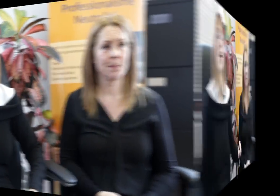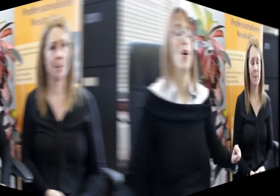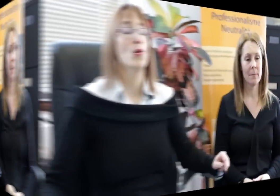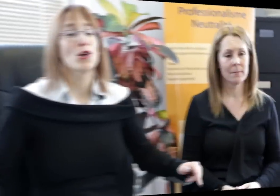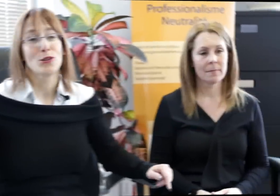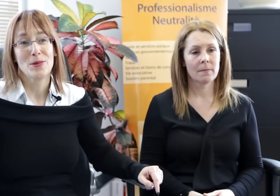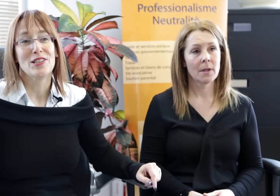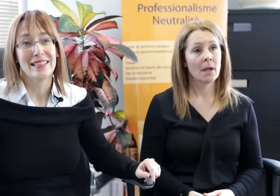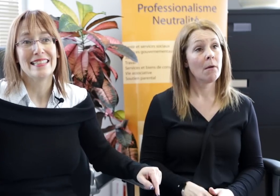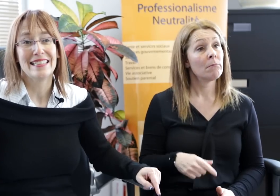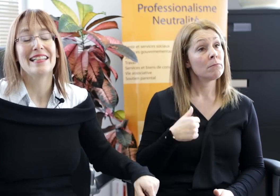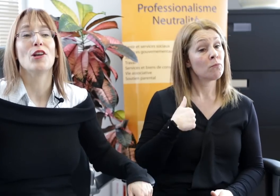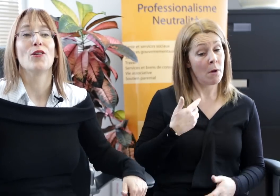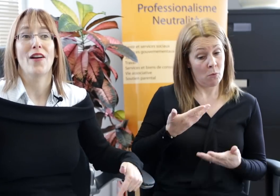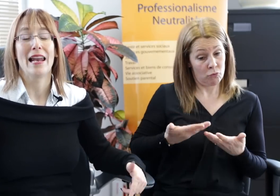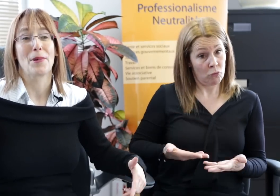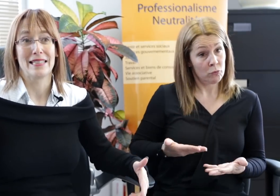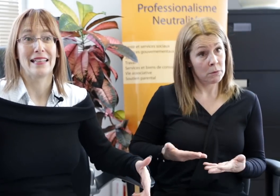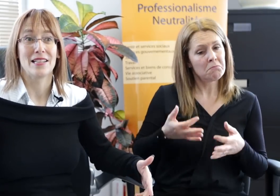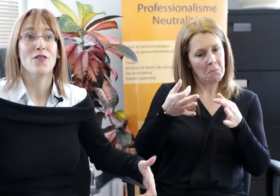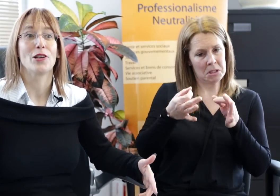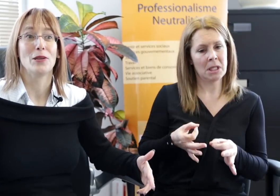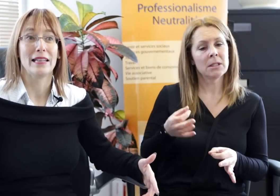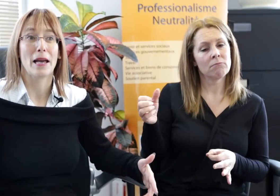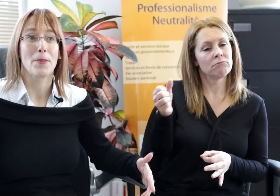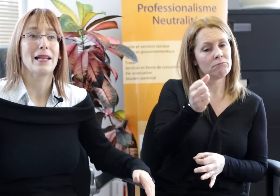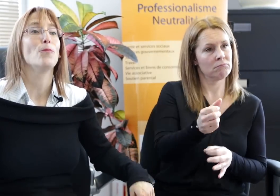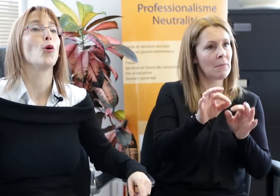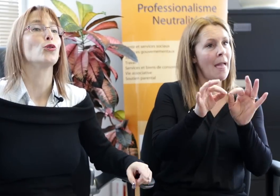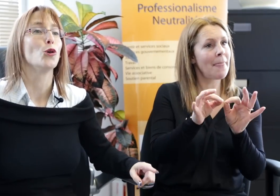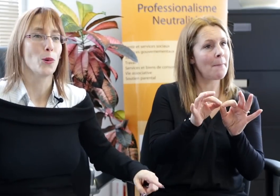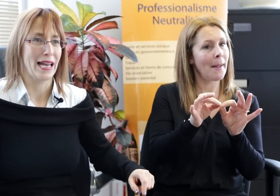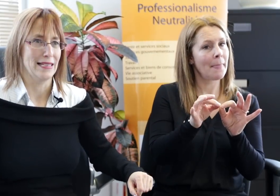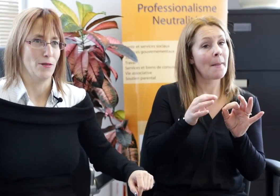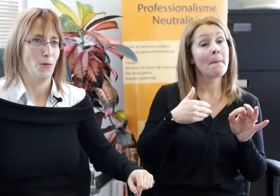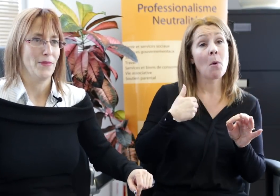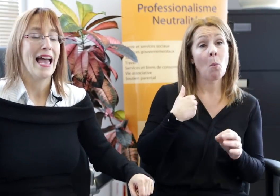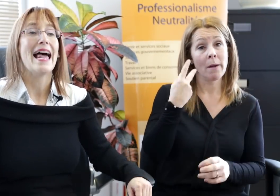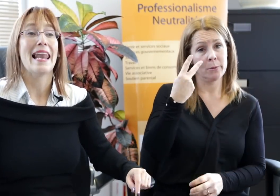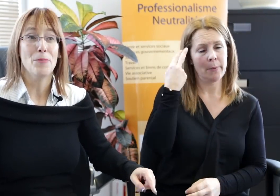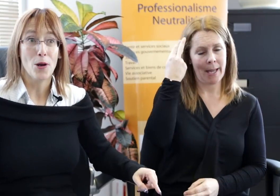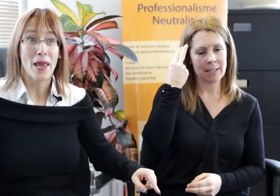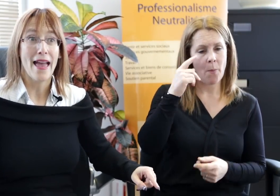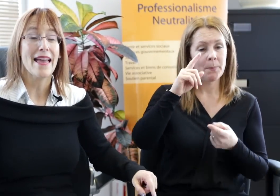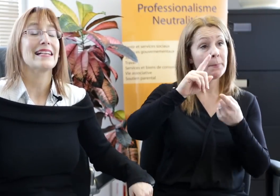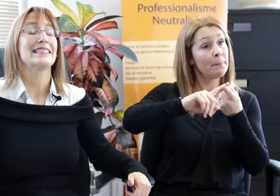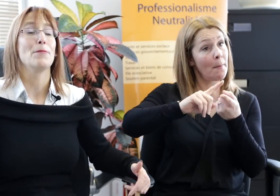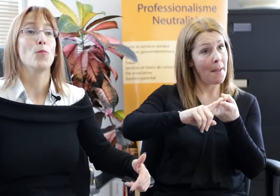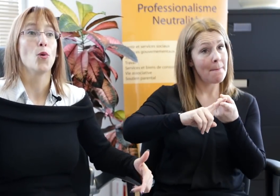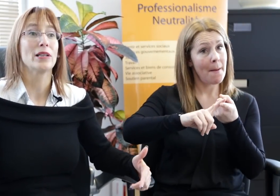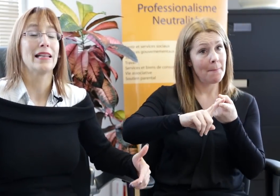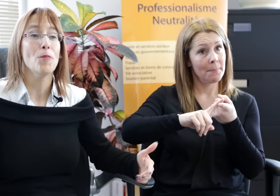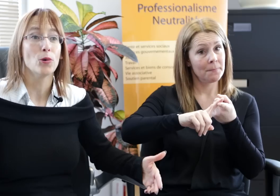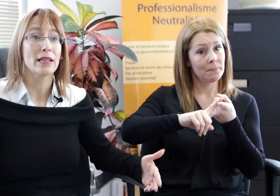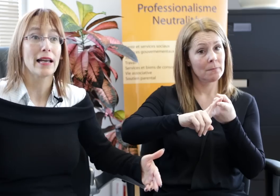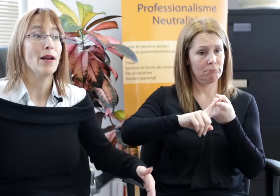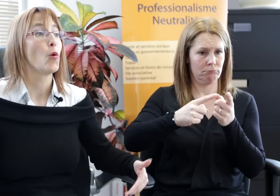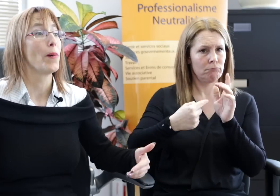Aujourd'hui, j'ai décidé de faire la présentation avec une interprète pour deux raisons. La première, c'est pour démontrer aux